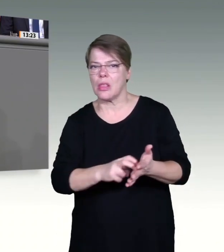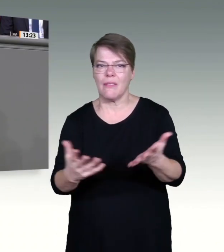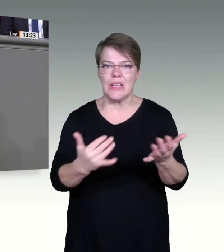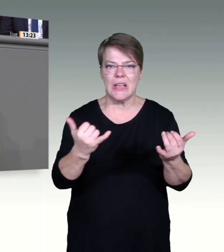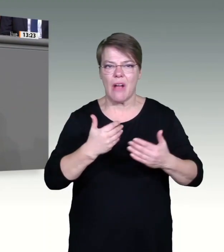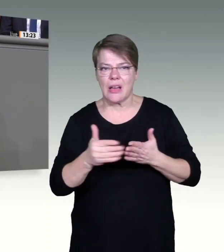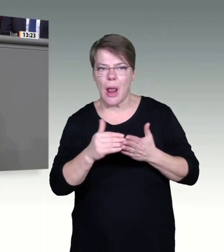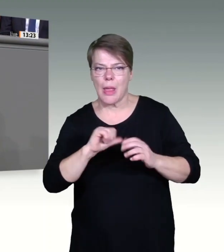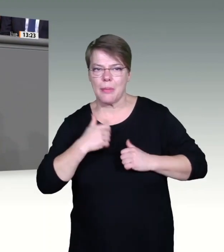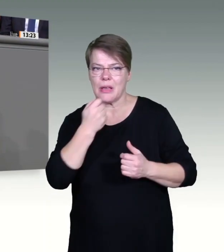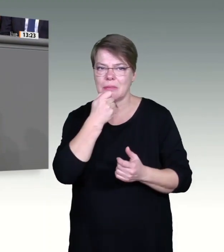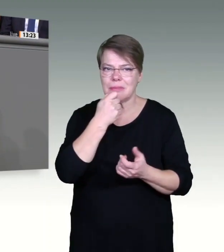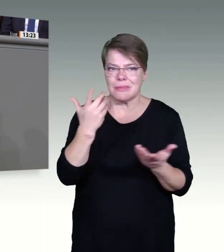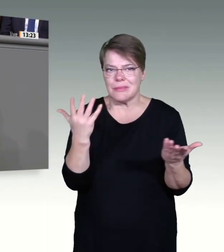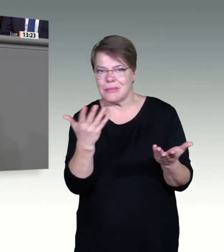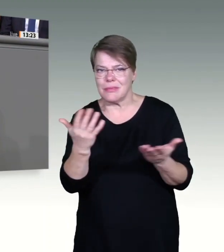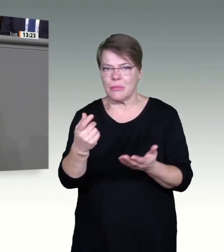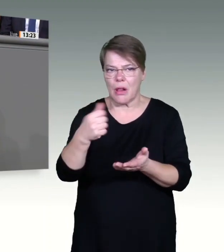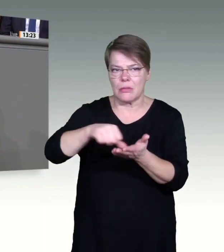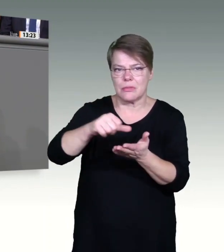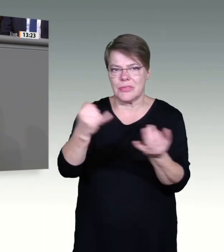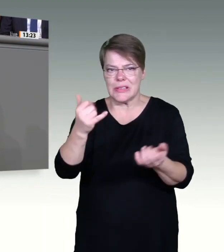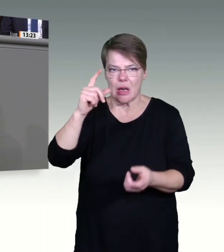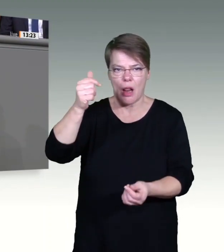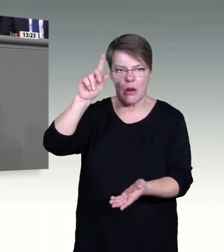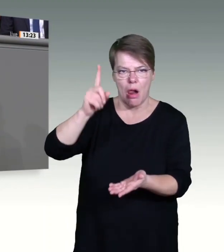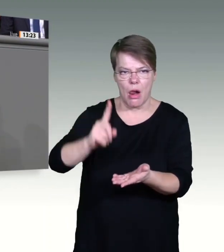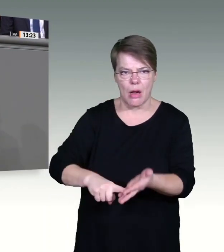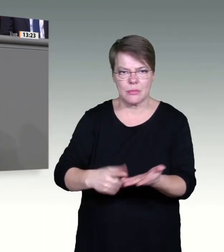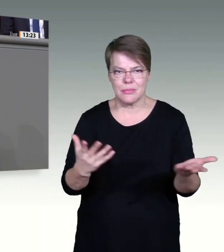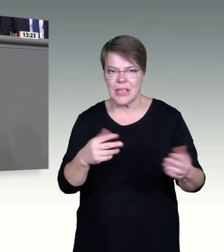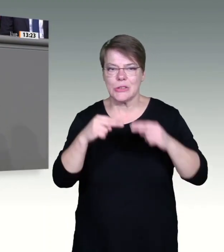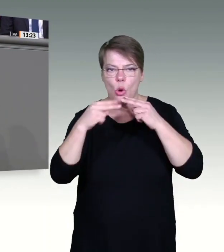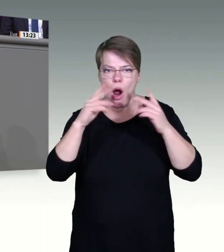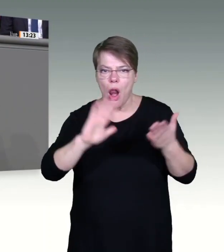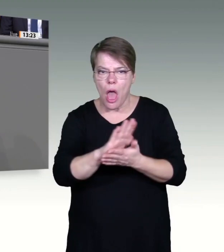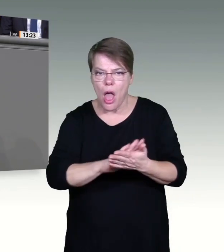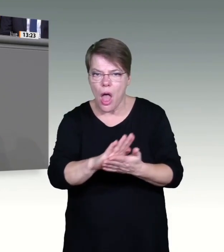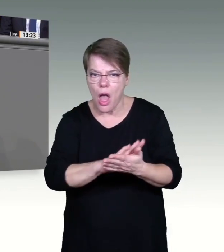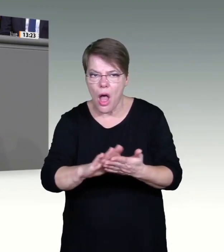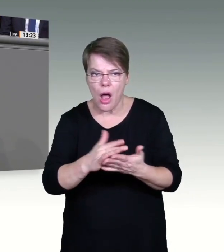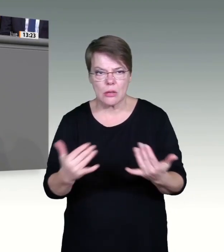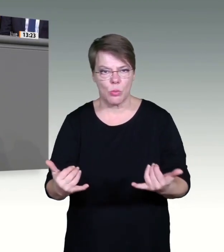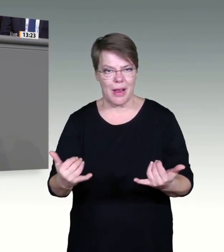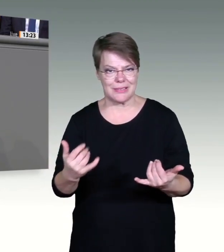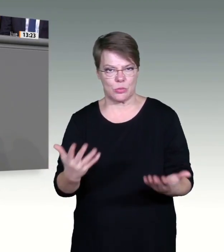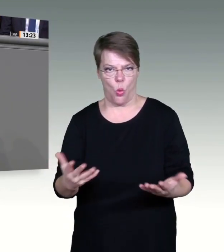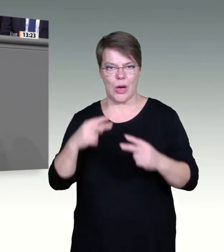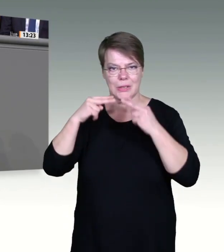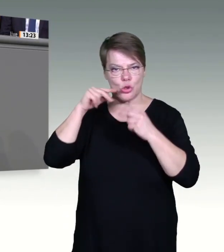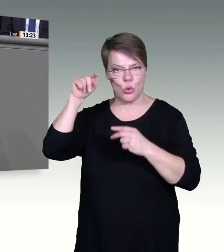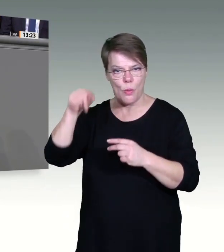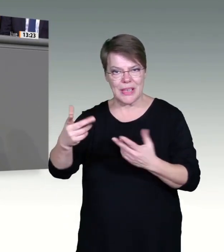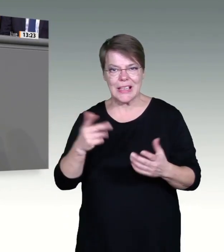viel Zeit für Diskussionen. Handeln ist gefragt und wir ja noch oft hier nachbessern müssen und oft handeln und weniger